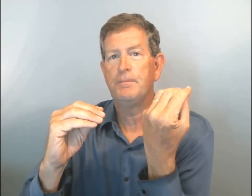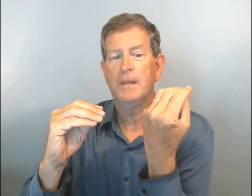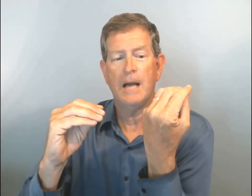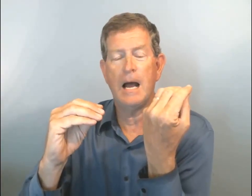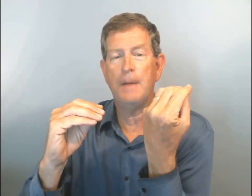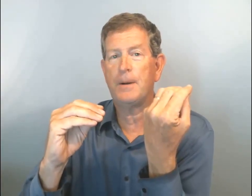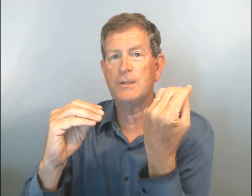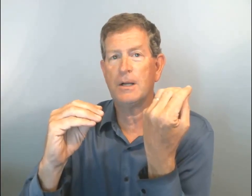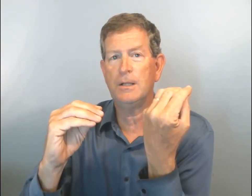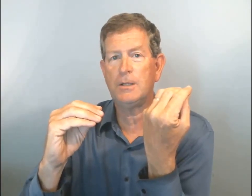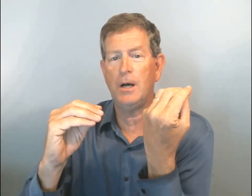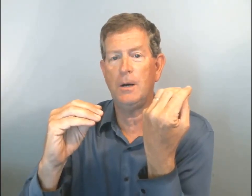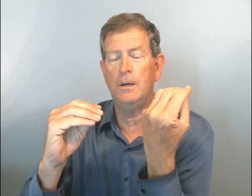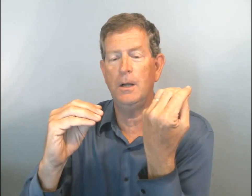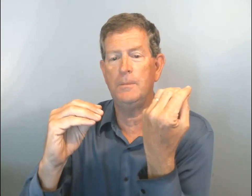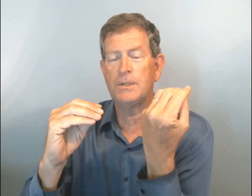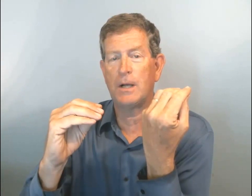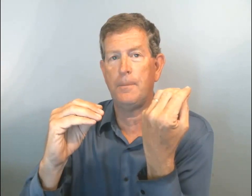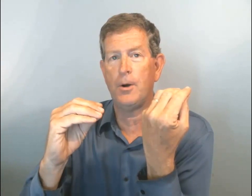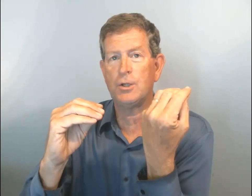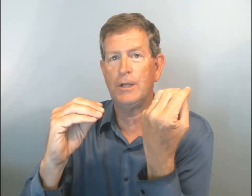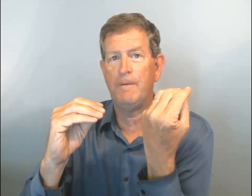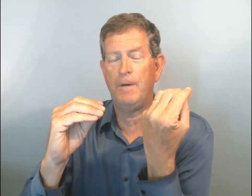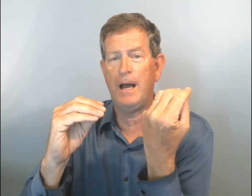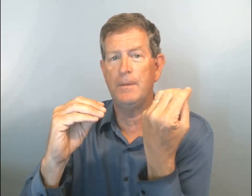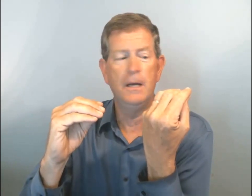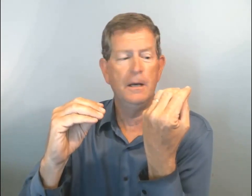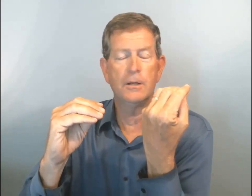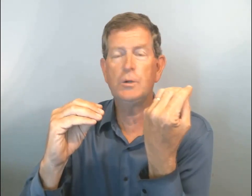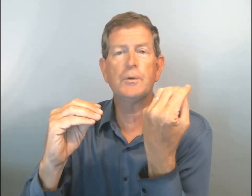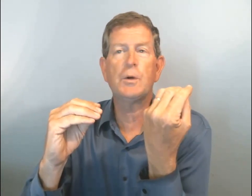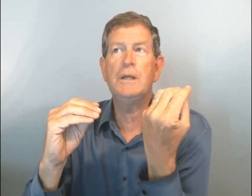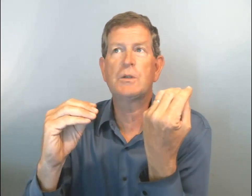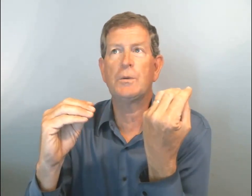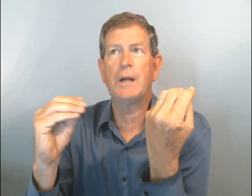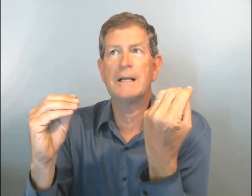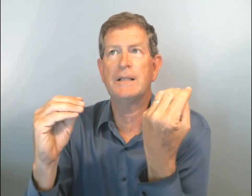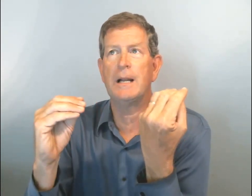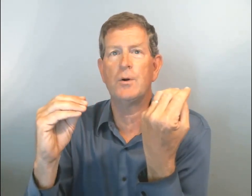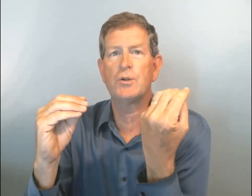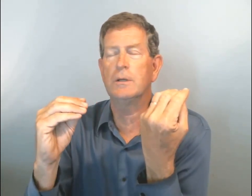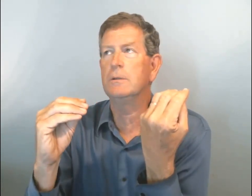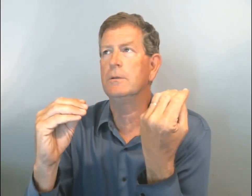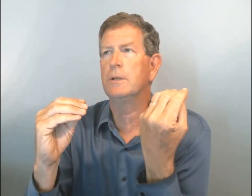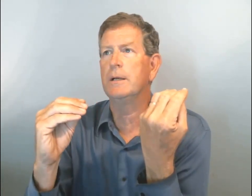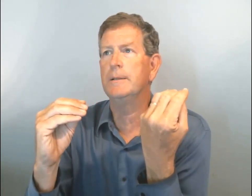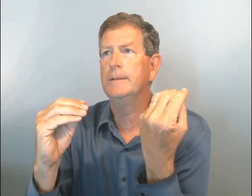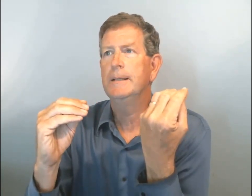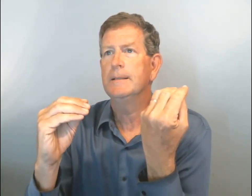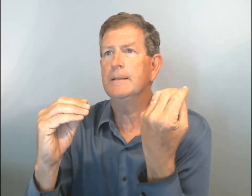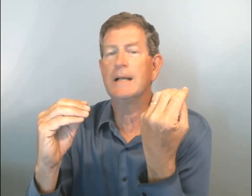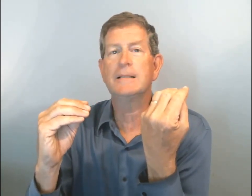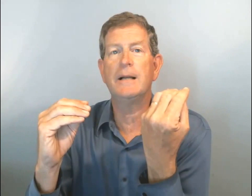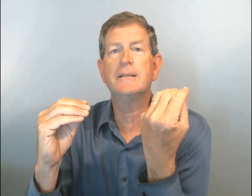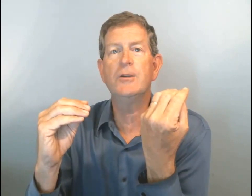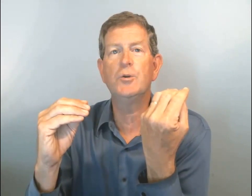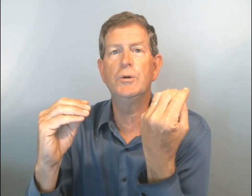Bon, après un certain temps, l'homme, il se rapproche de la femme. Supposons qu'ils sont dans la salle de séjour,